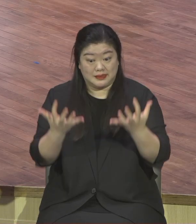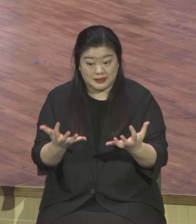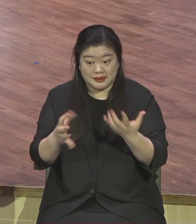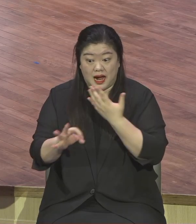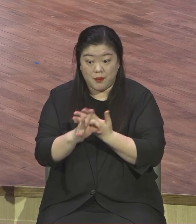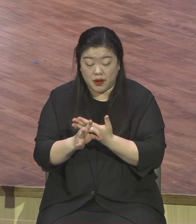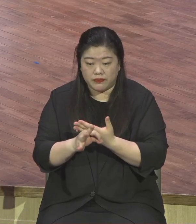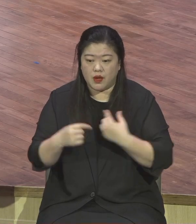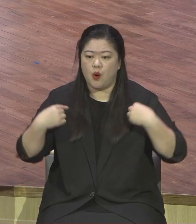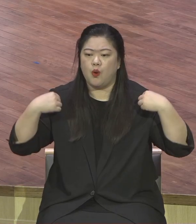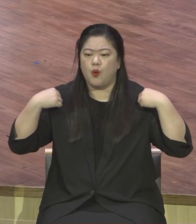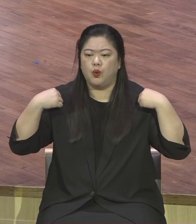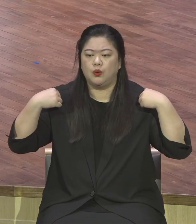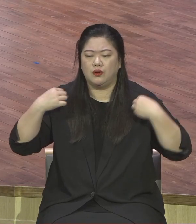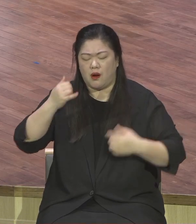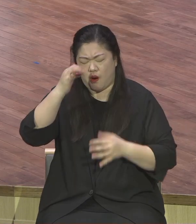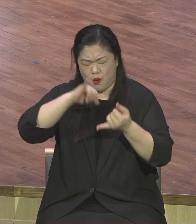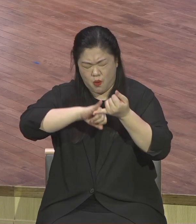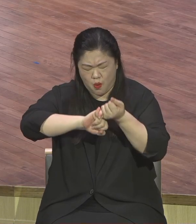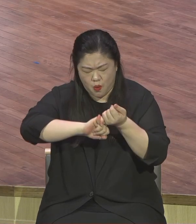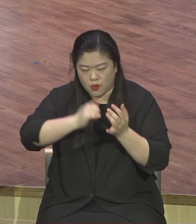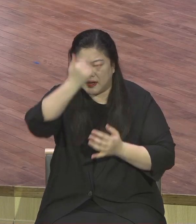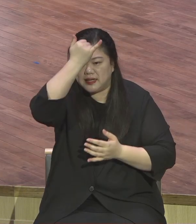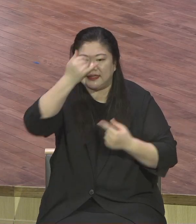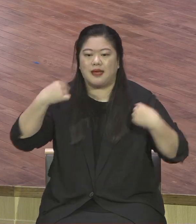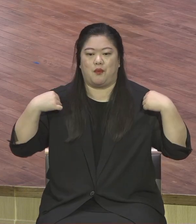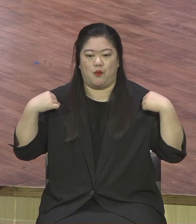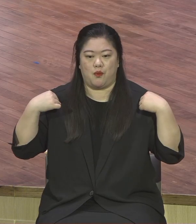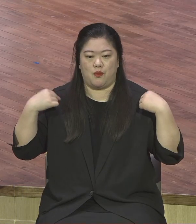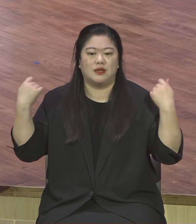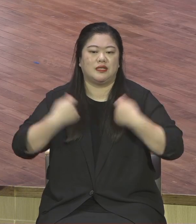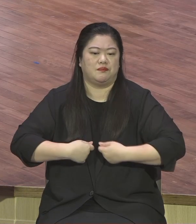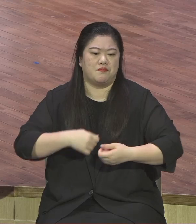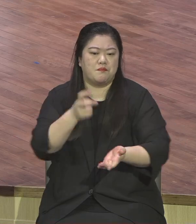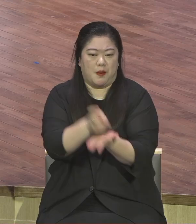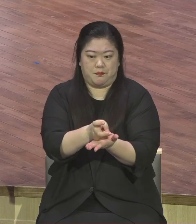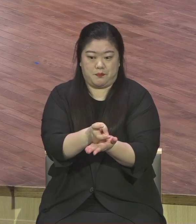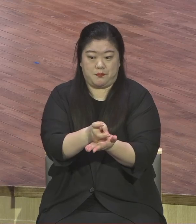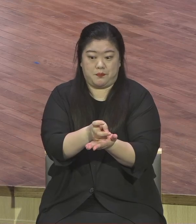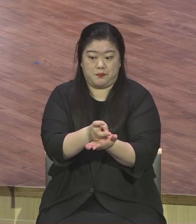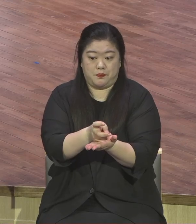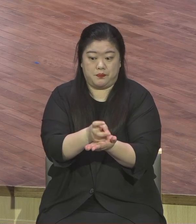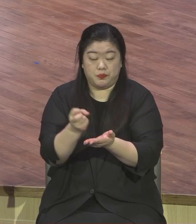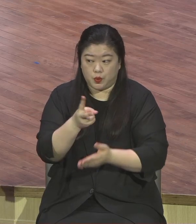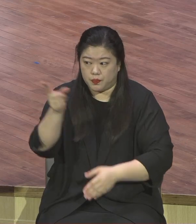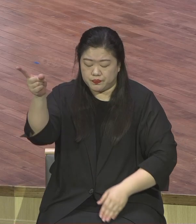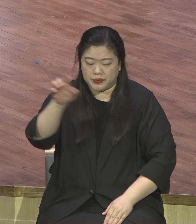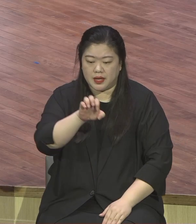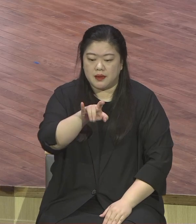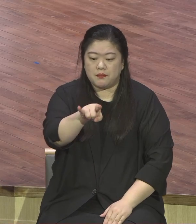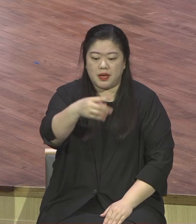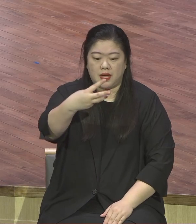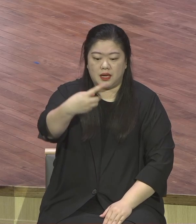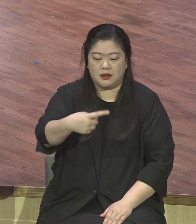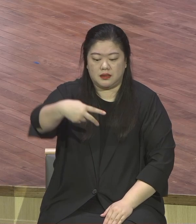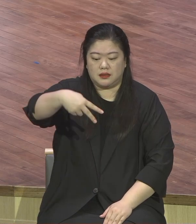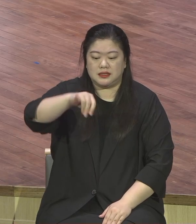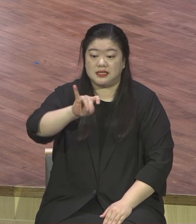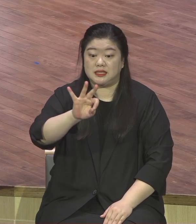거기 들어갈 때 예복을 입어야 돼요 심지어 페르시아 궁중 이런 데는요 아예 보내요